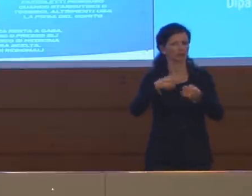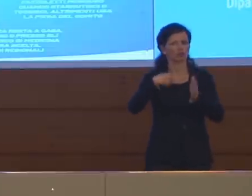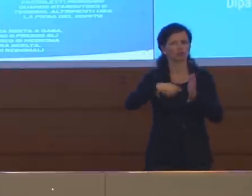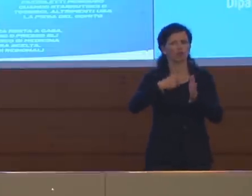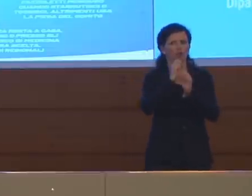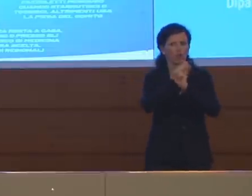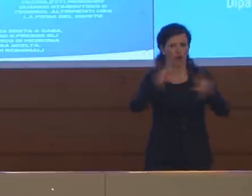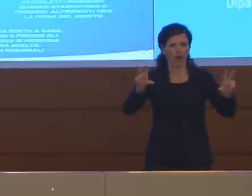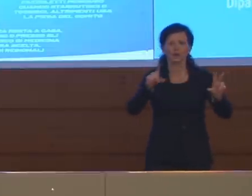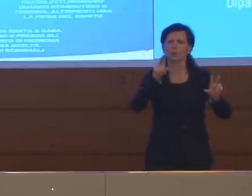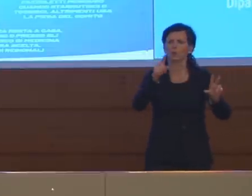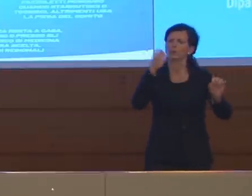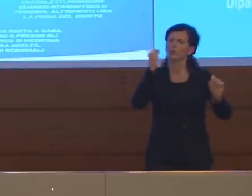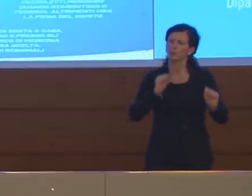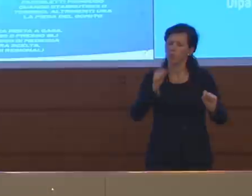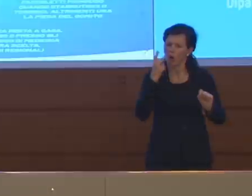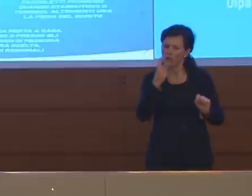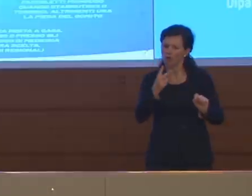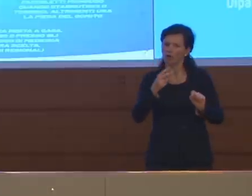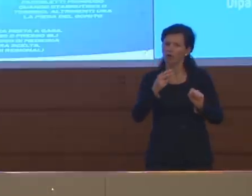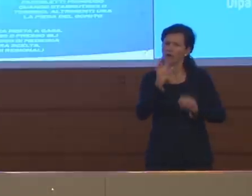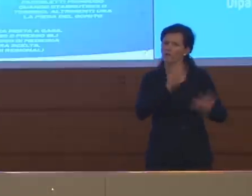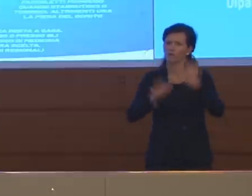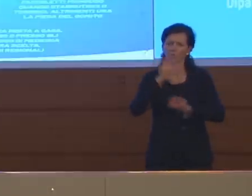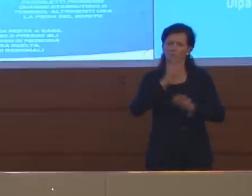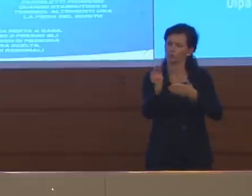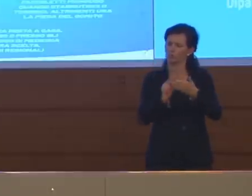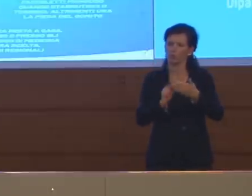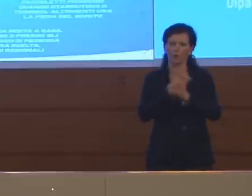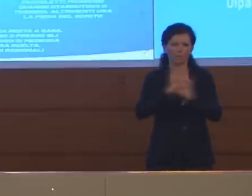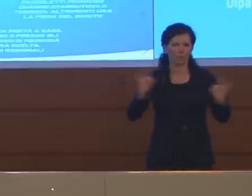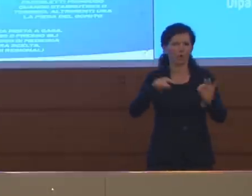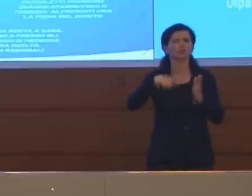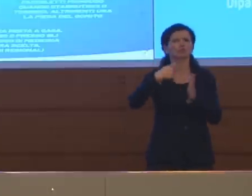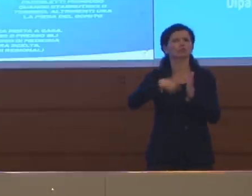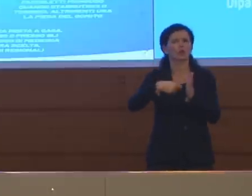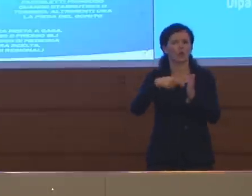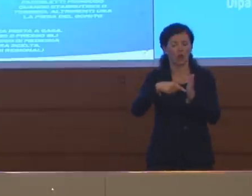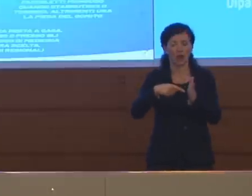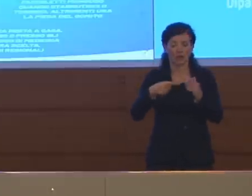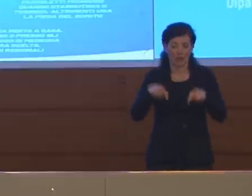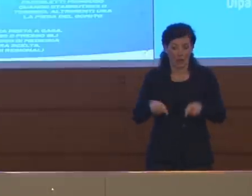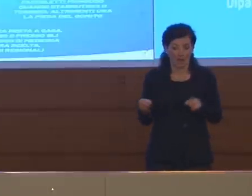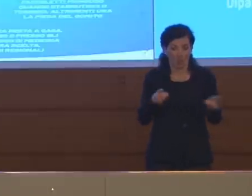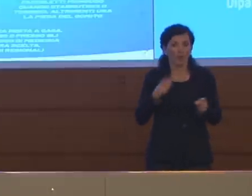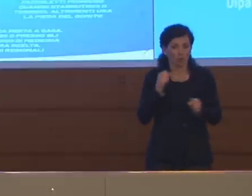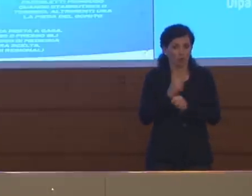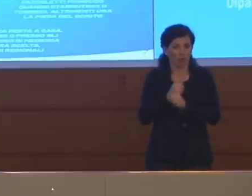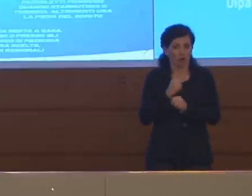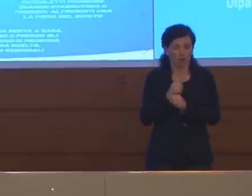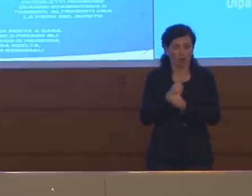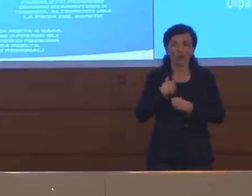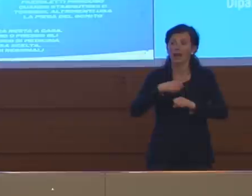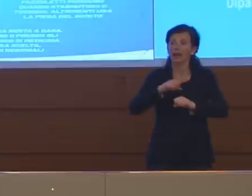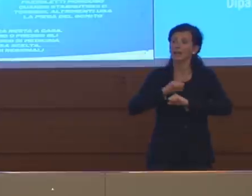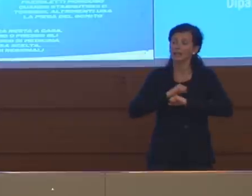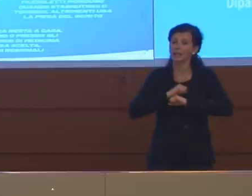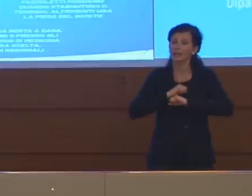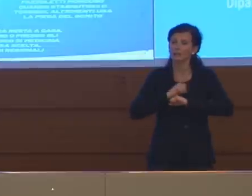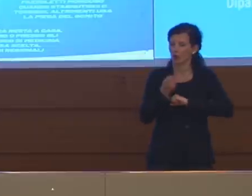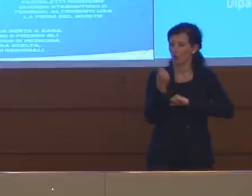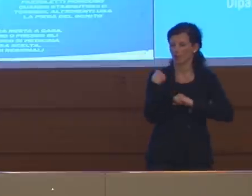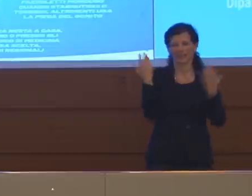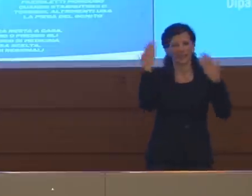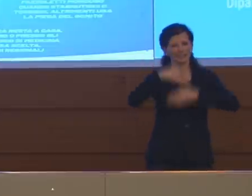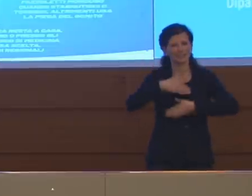quindi troverà tutto scritto sostanzialmente, tutto questo è in progress, si sta elaborando. Credo che ieri sera lo stesso